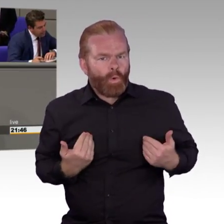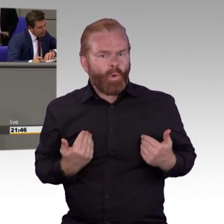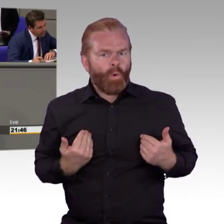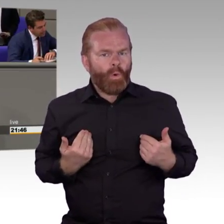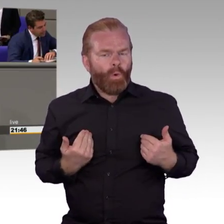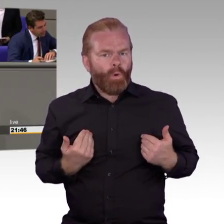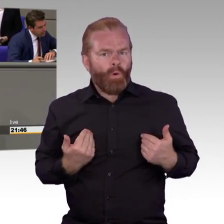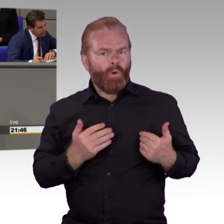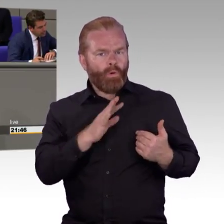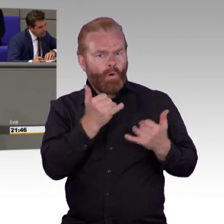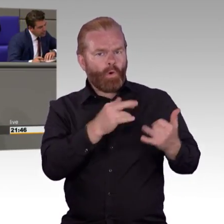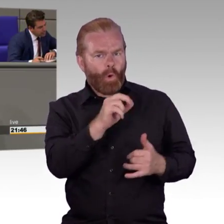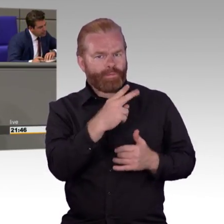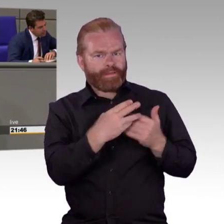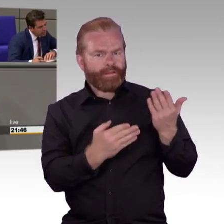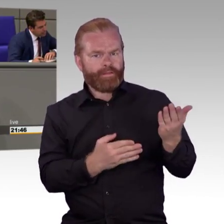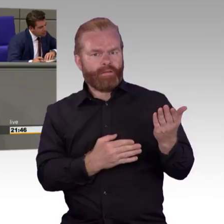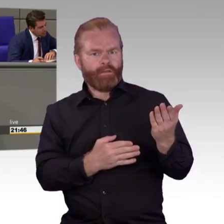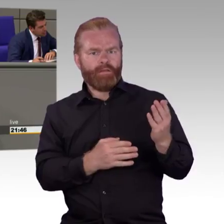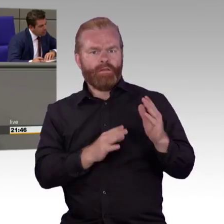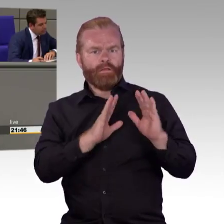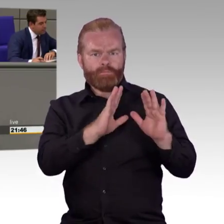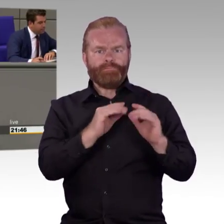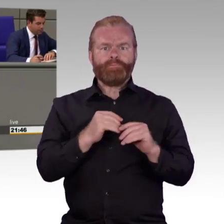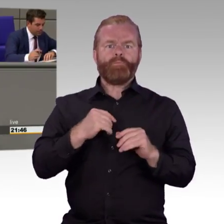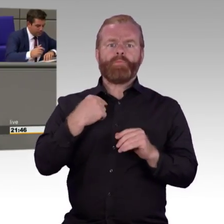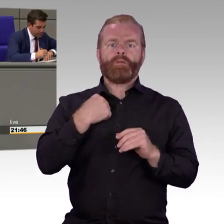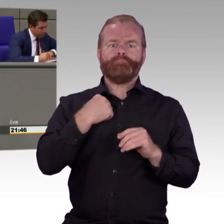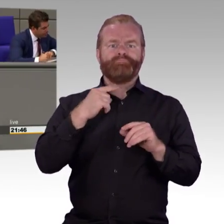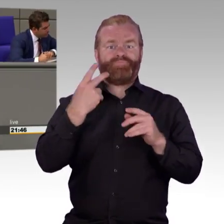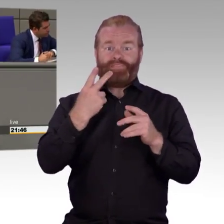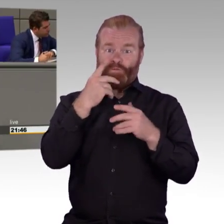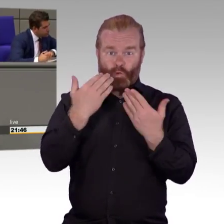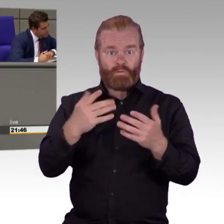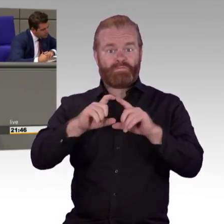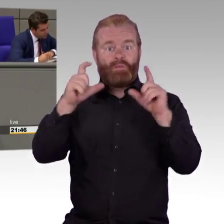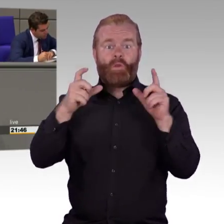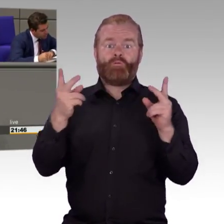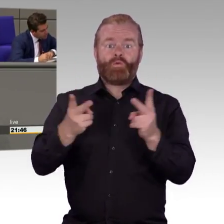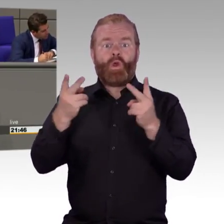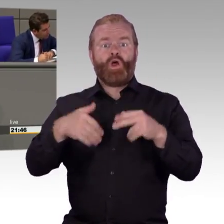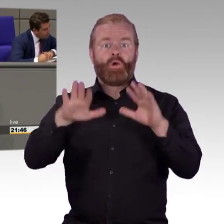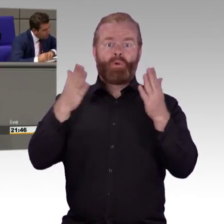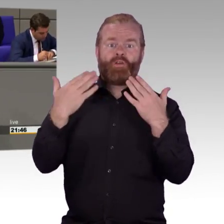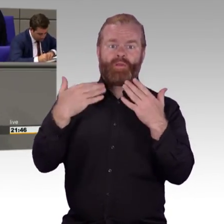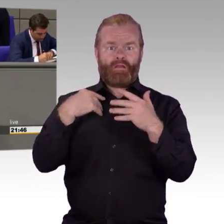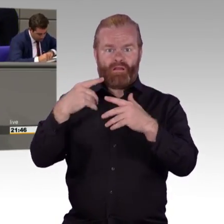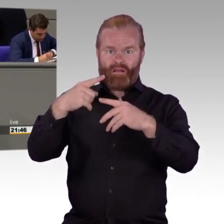uns von der AfD, sondern unserem Land einen Gefallen. Verschonen Sie uns mit solchem Schwachsinn wie diesen Fördermaßnahmen für